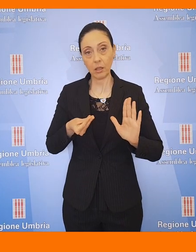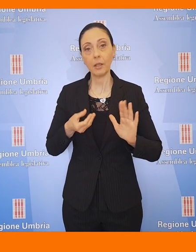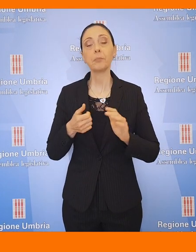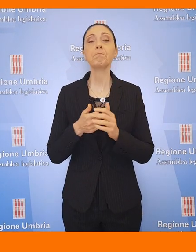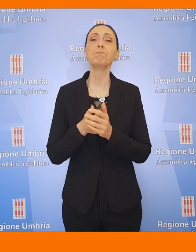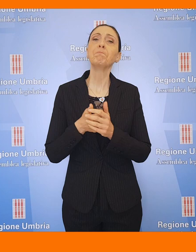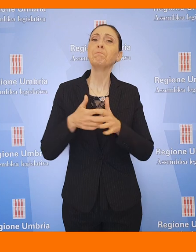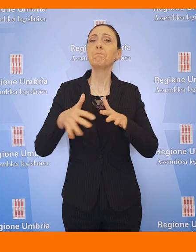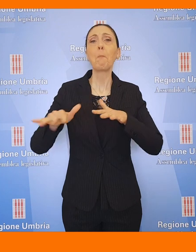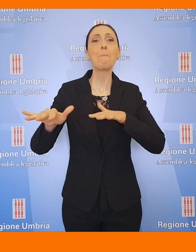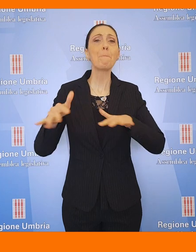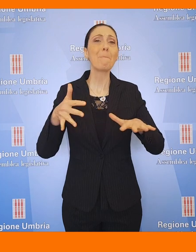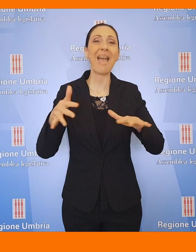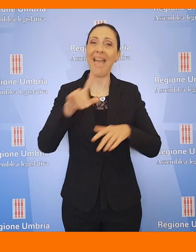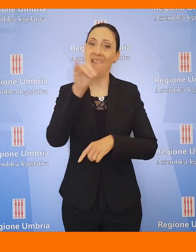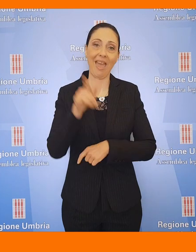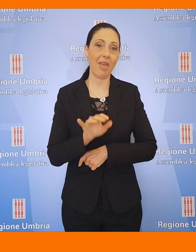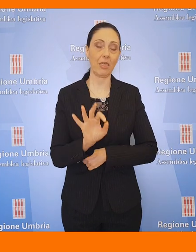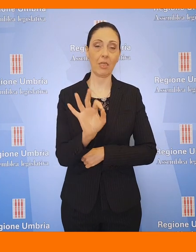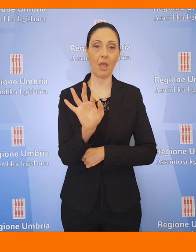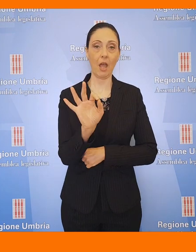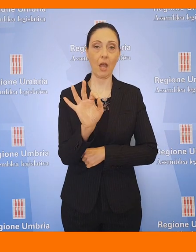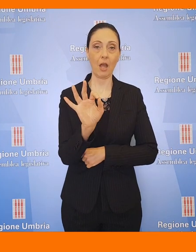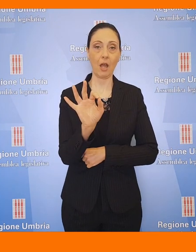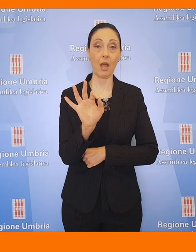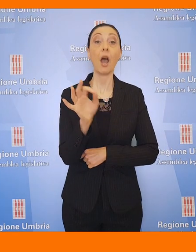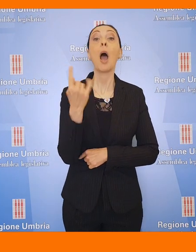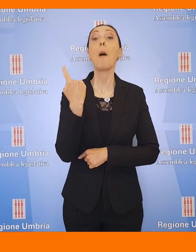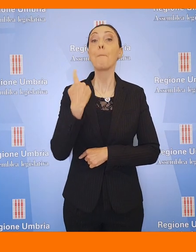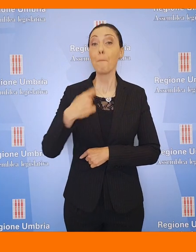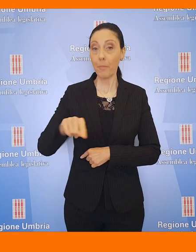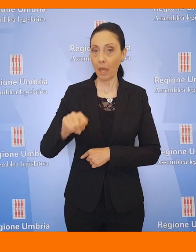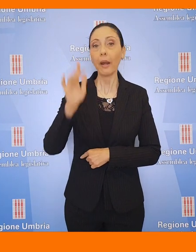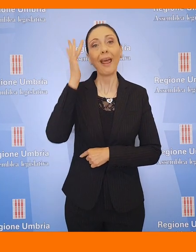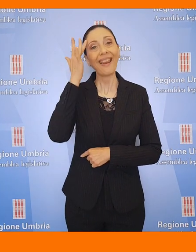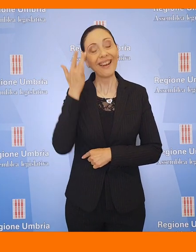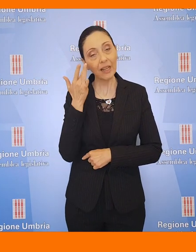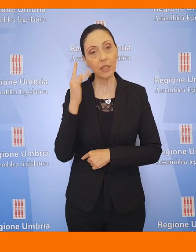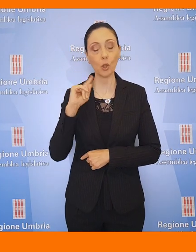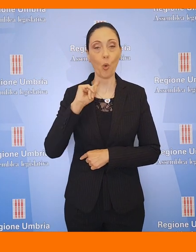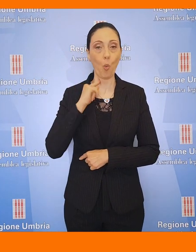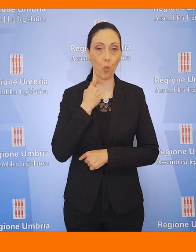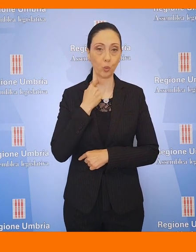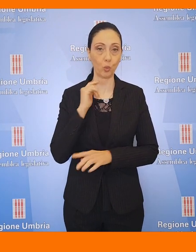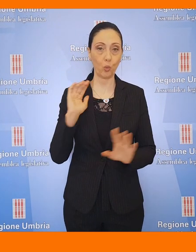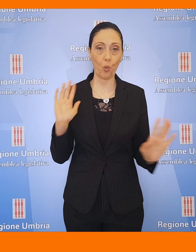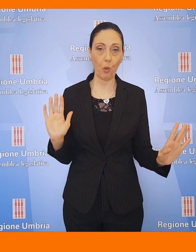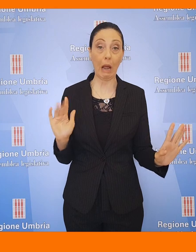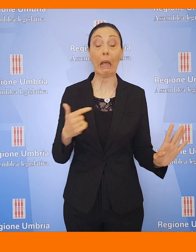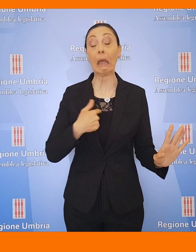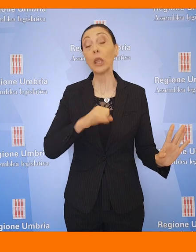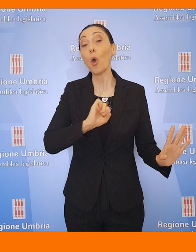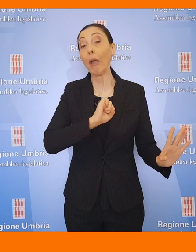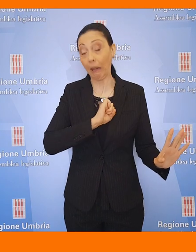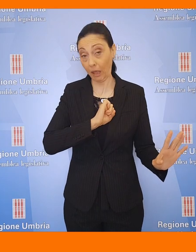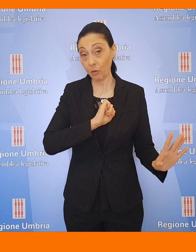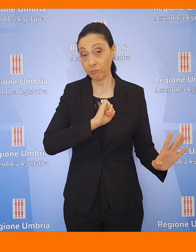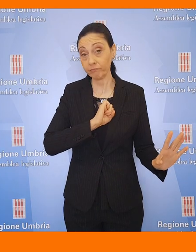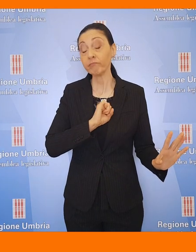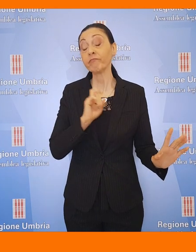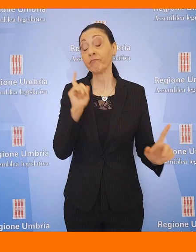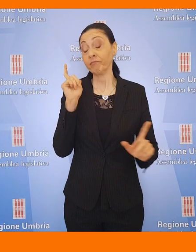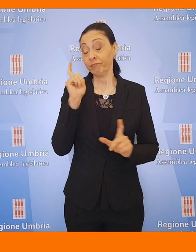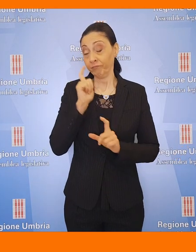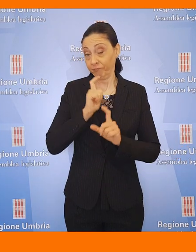nella media del centro Italia per quanto riguarda il rischio,'esposizione all'usura. Io credo, temo,